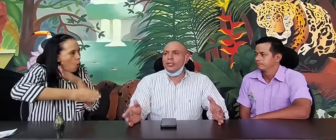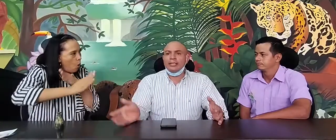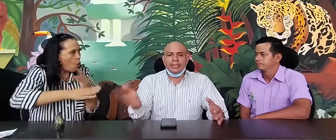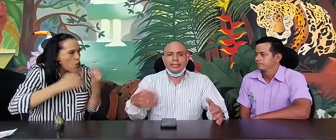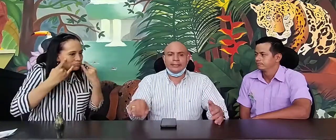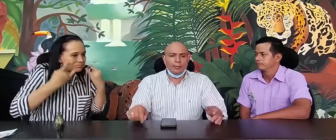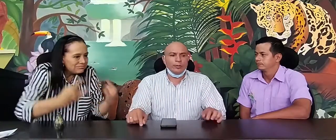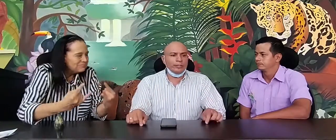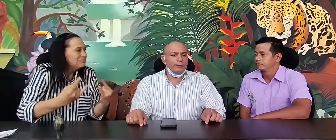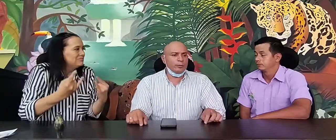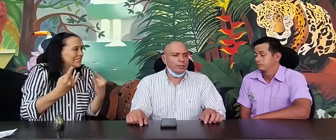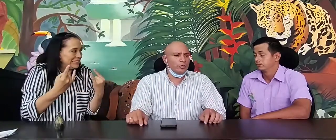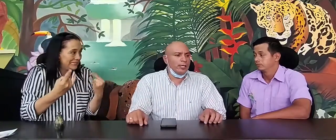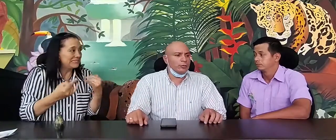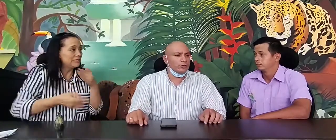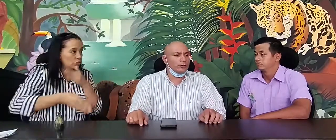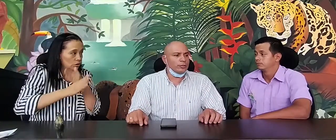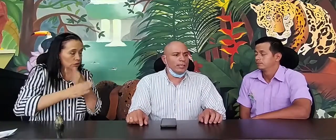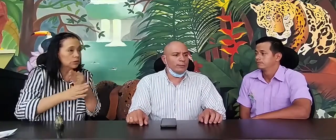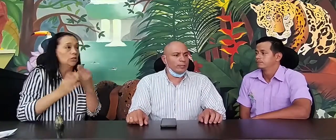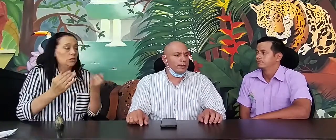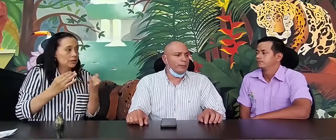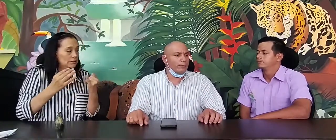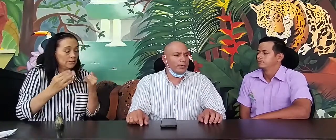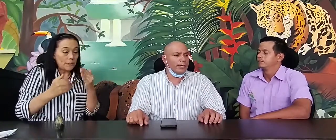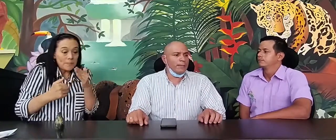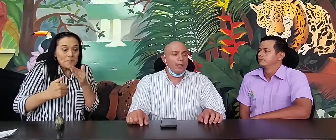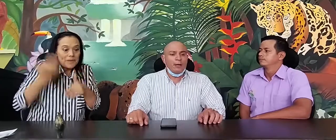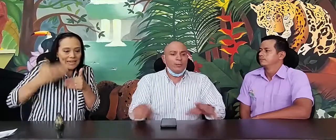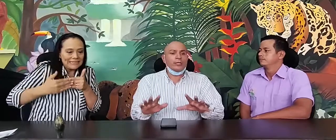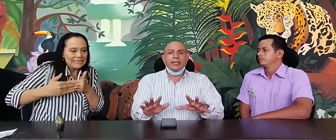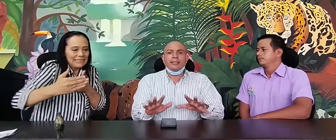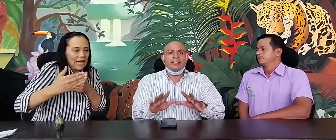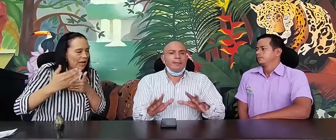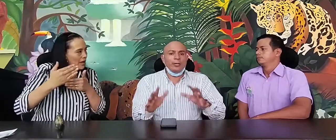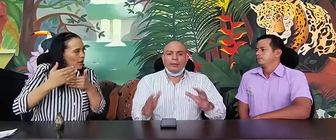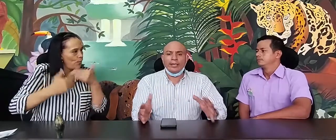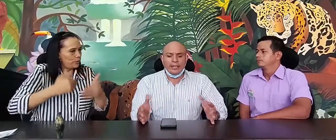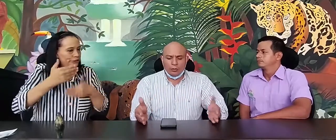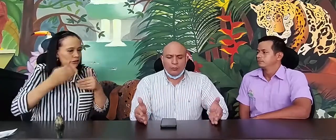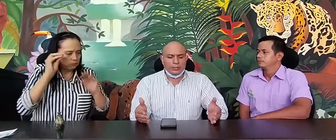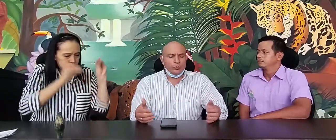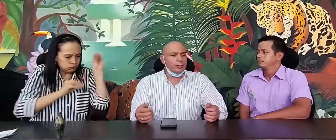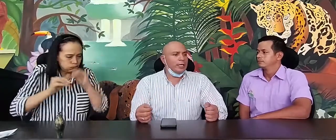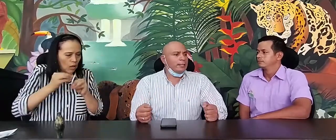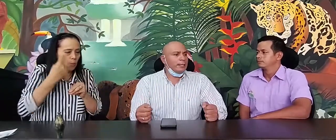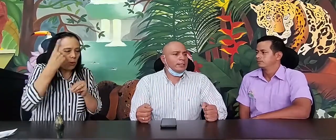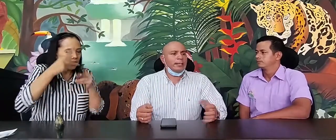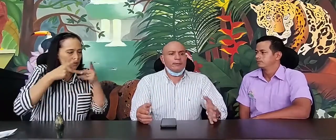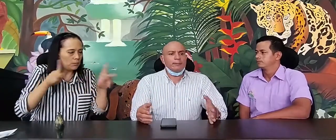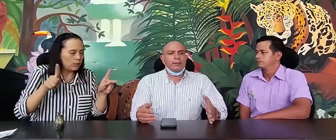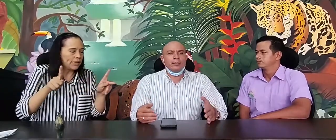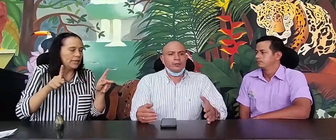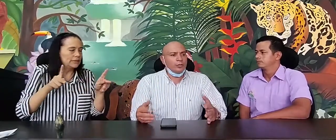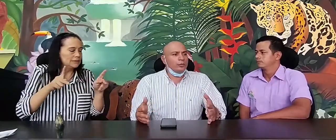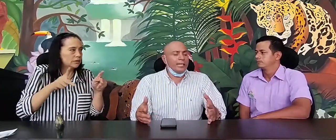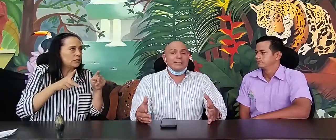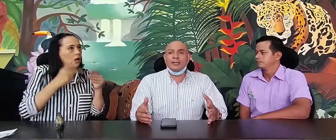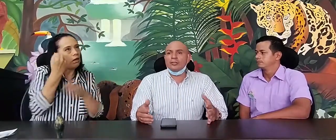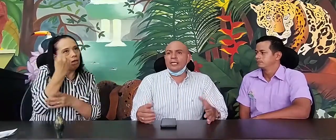desde que iniciamos este proceso de la construcción de la política pública. Porque siempre nos va a quedar como excusa que son las personas